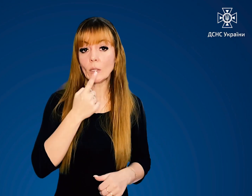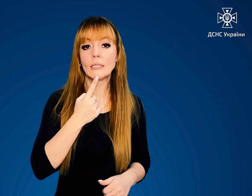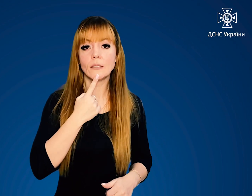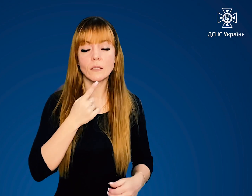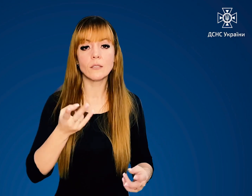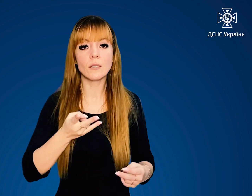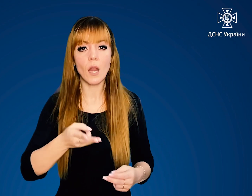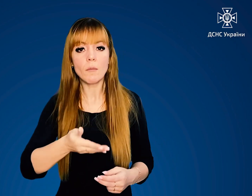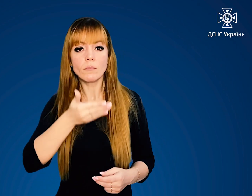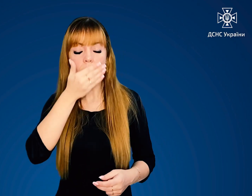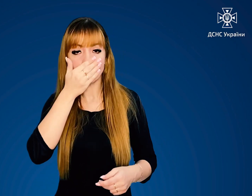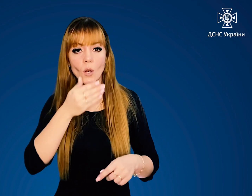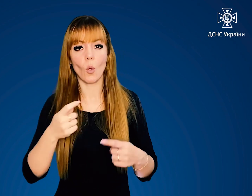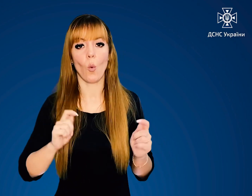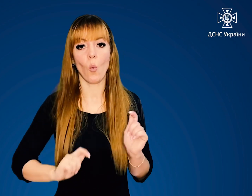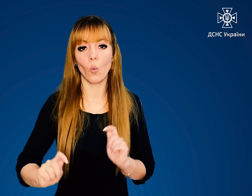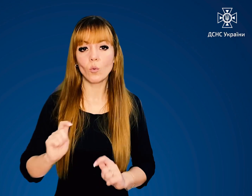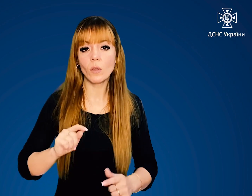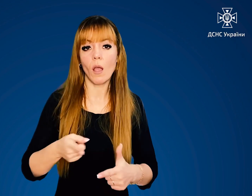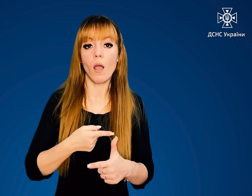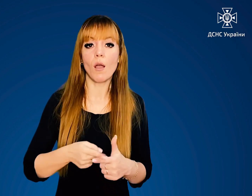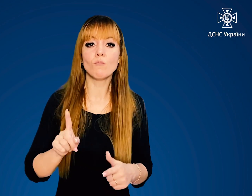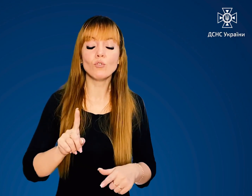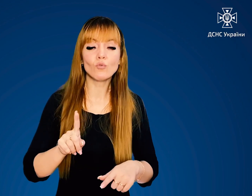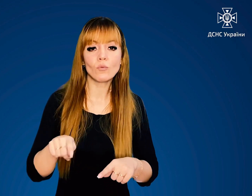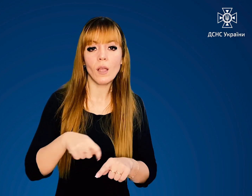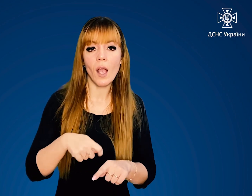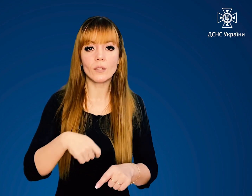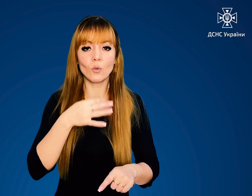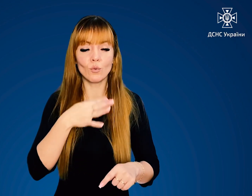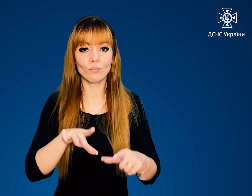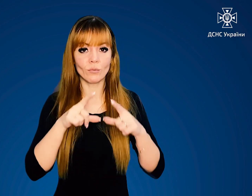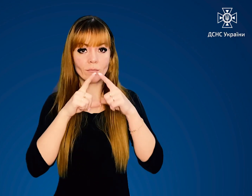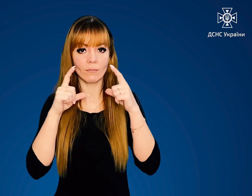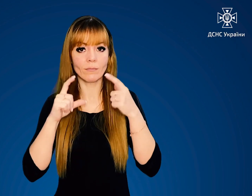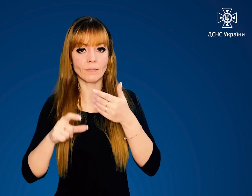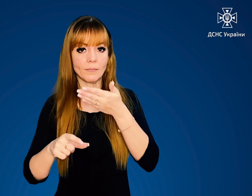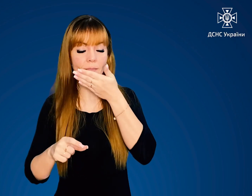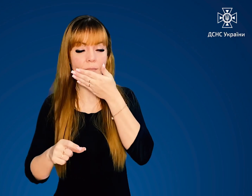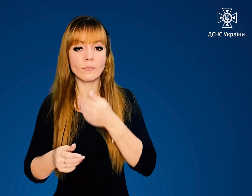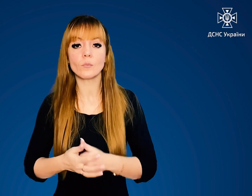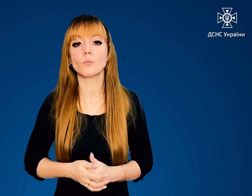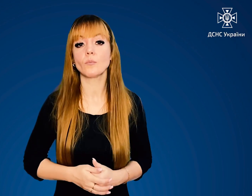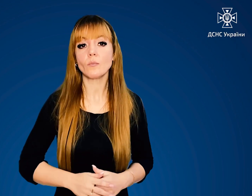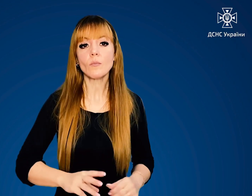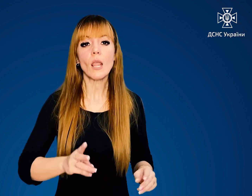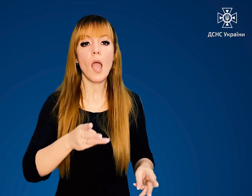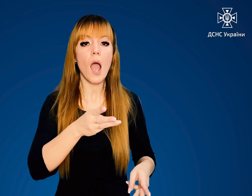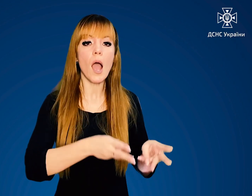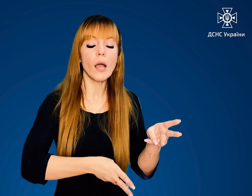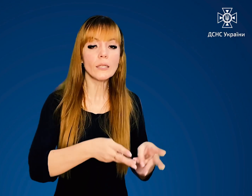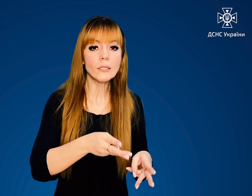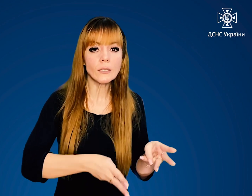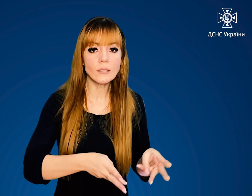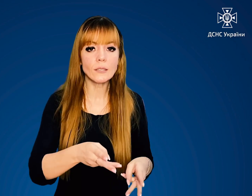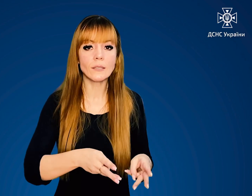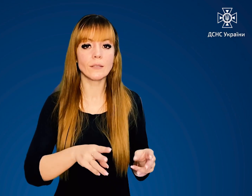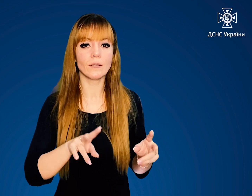при цьому прикривайте одягом чи шматком будь-якої тканини. Гасити полум'я невеликих